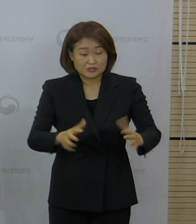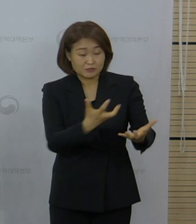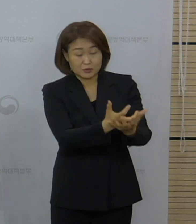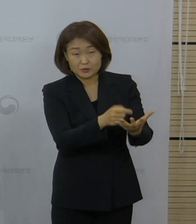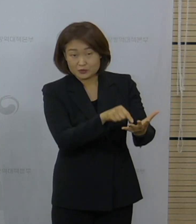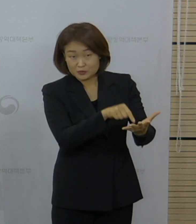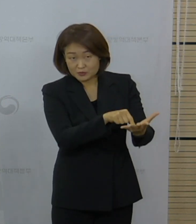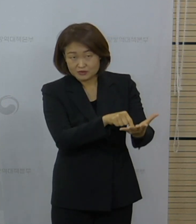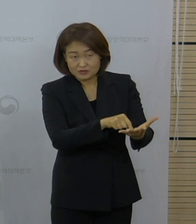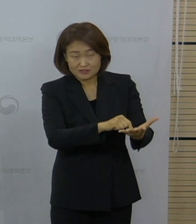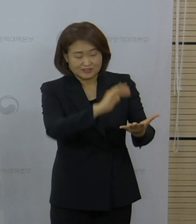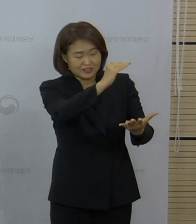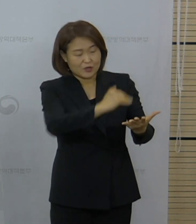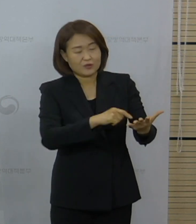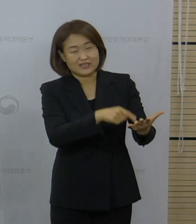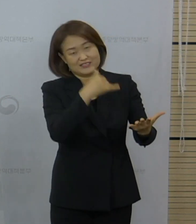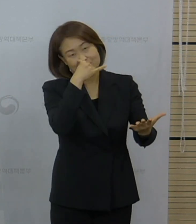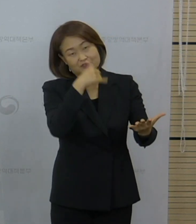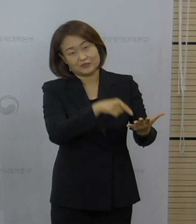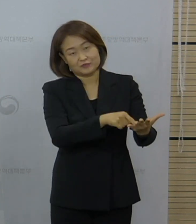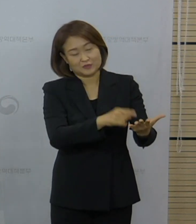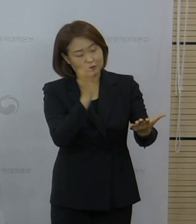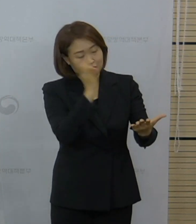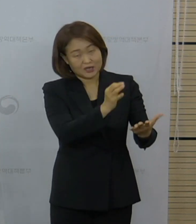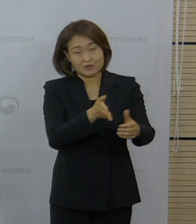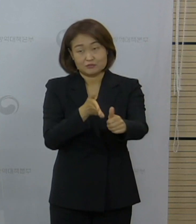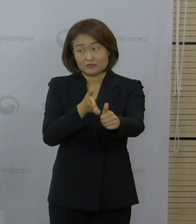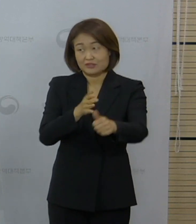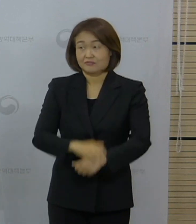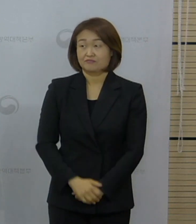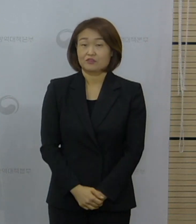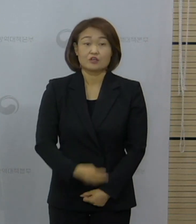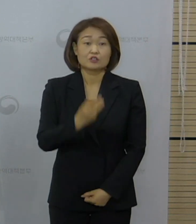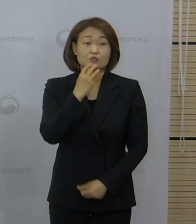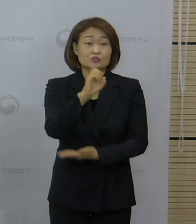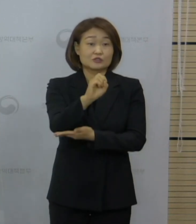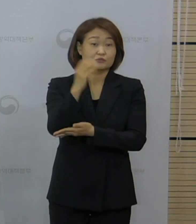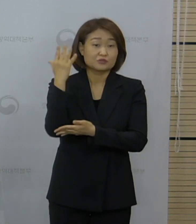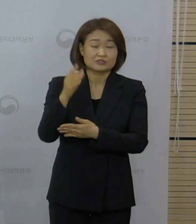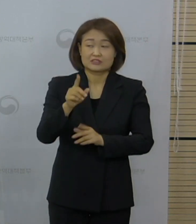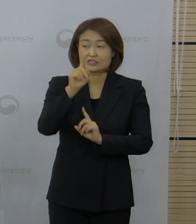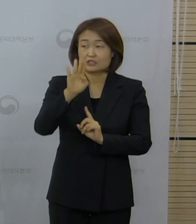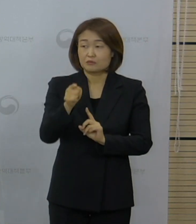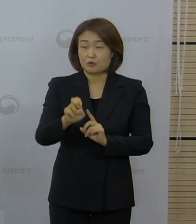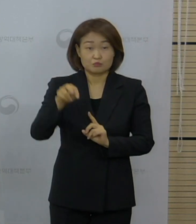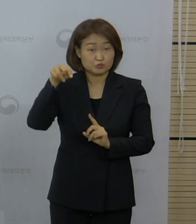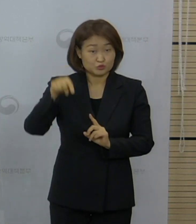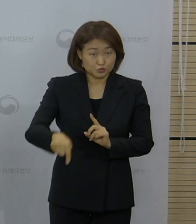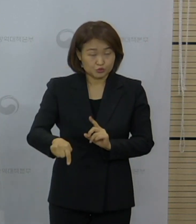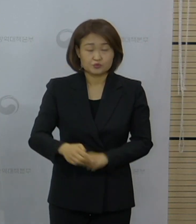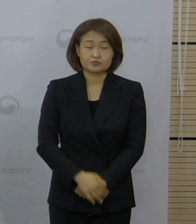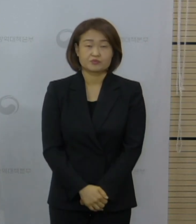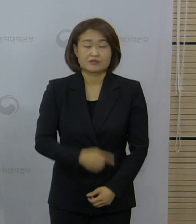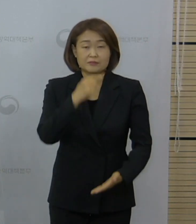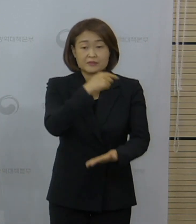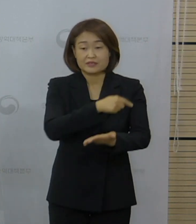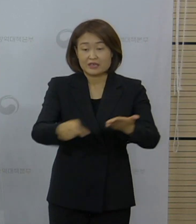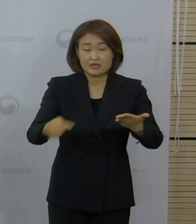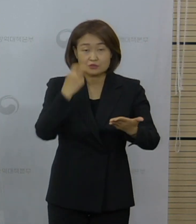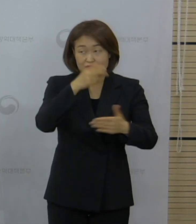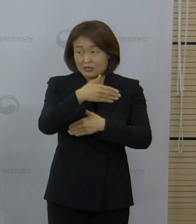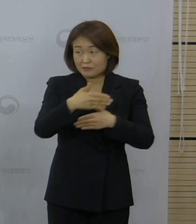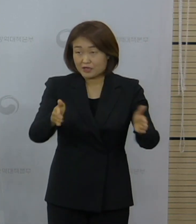자료의 표에 제시되어 있습니다. 이상입니다. 네, 서울신문 이범수 기자님 이상 반응 신고 사례와 관련돼서 질문